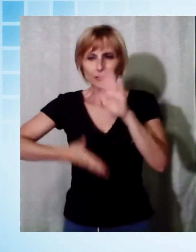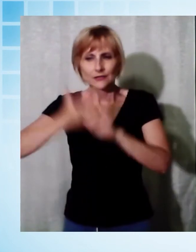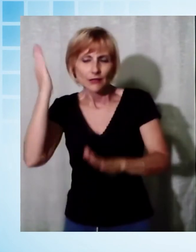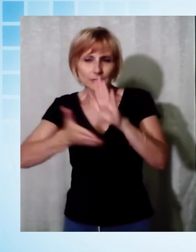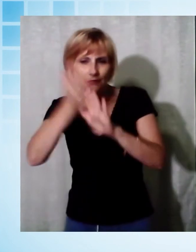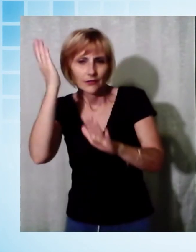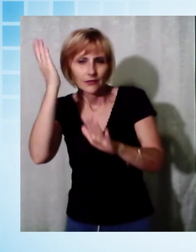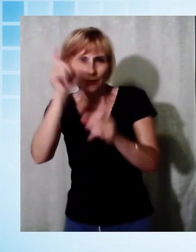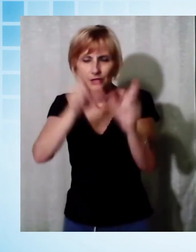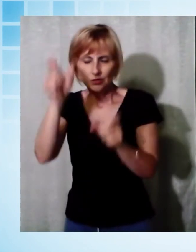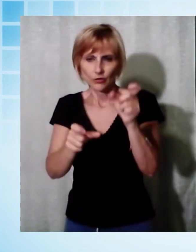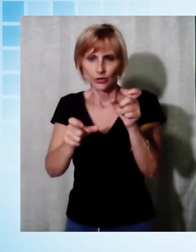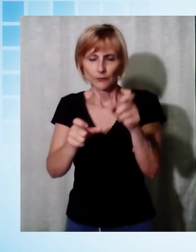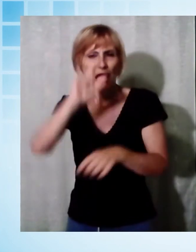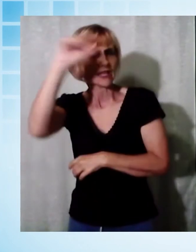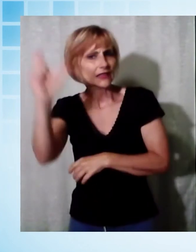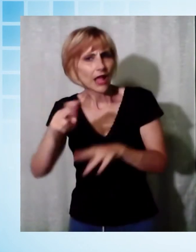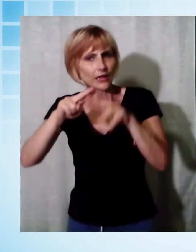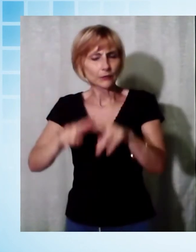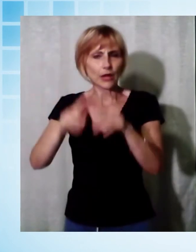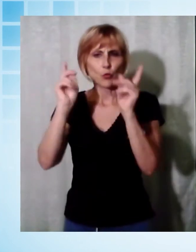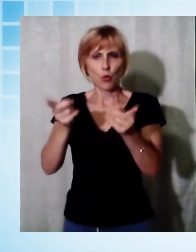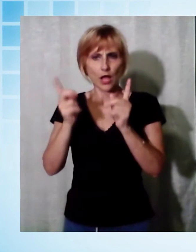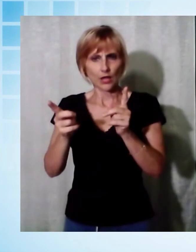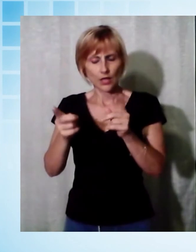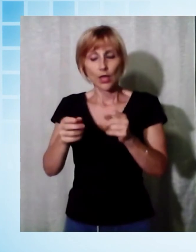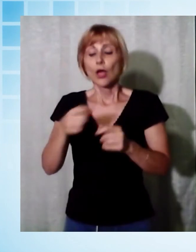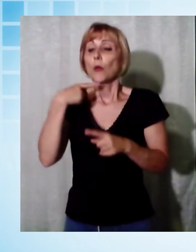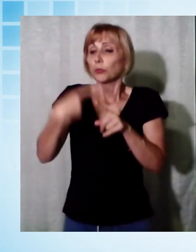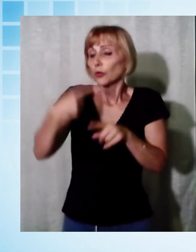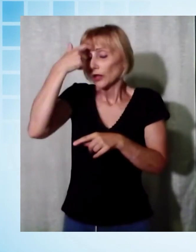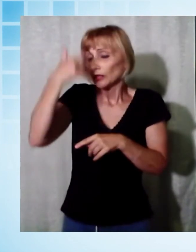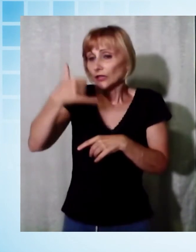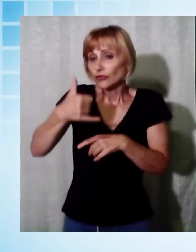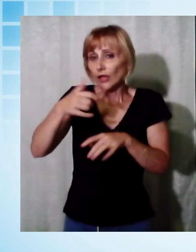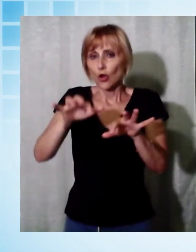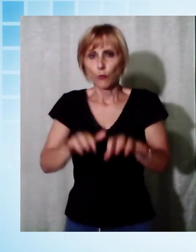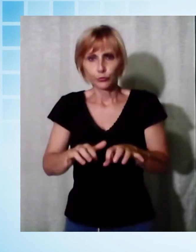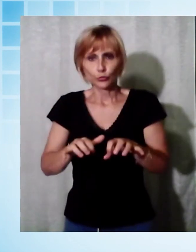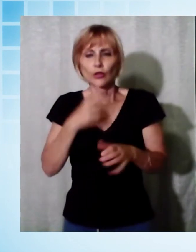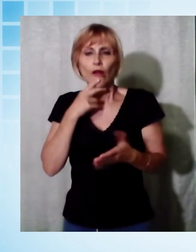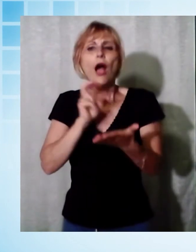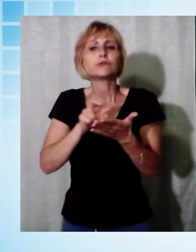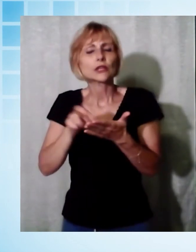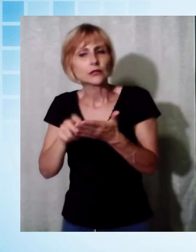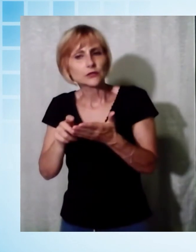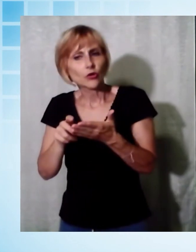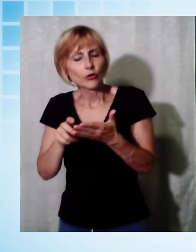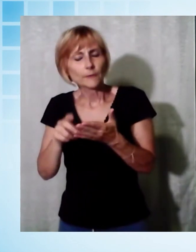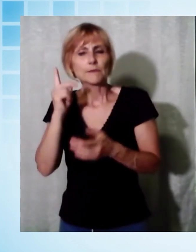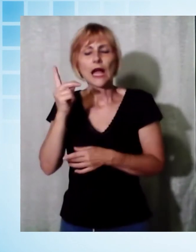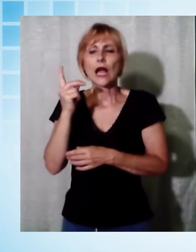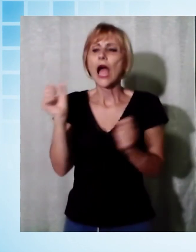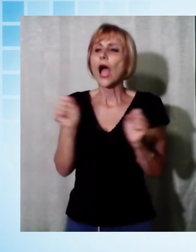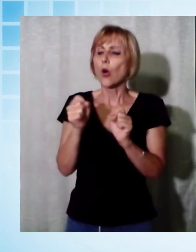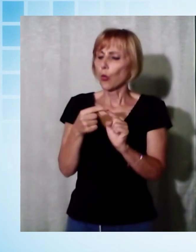vita e velocemente, quello dell'intelligenza artificiale e le sue applicazioni. Non sarà dunque un autunno facile,